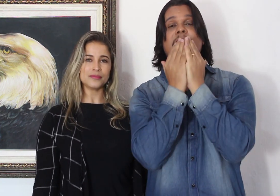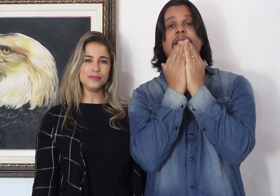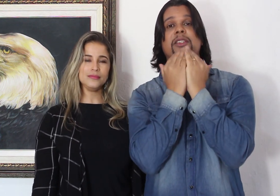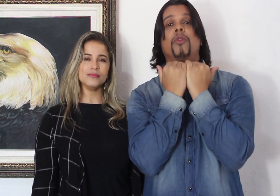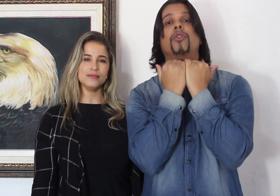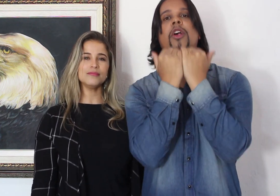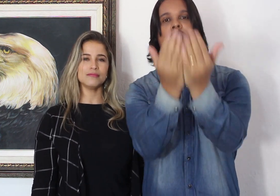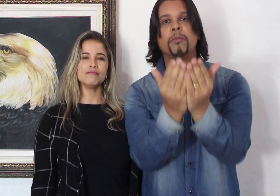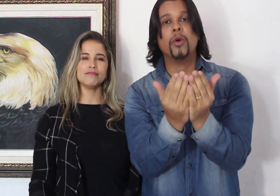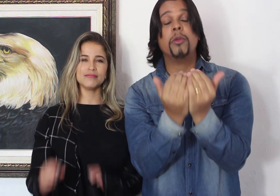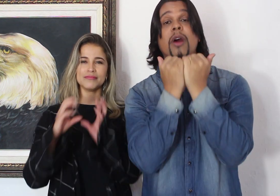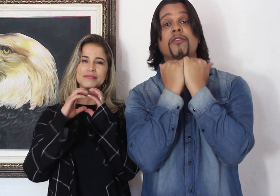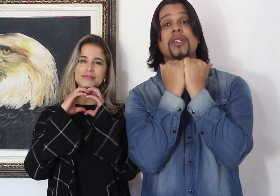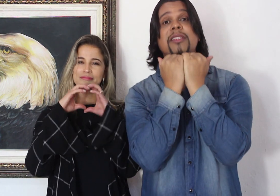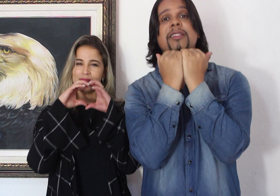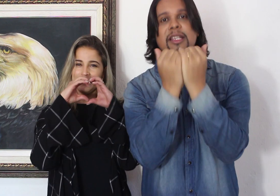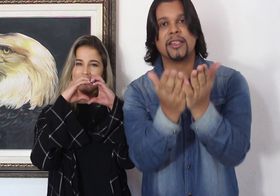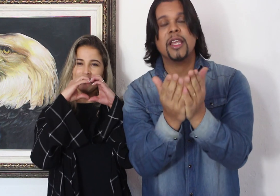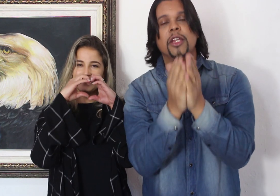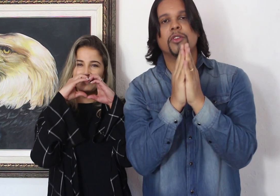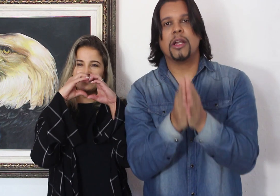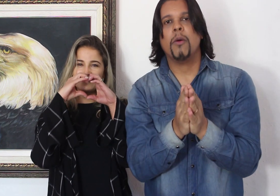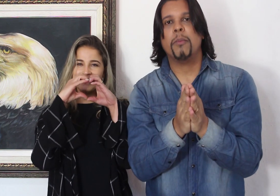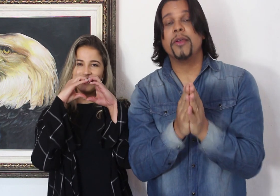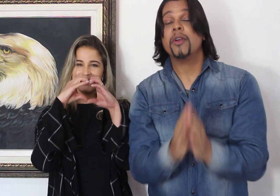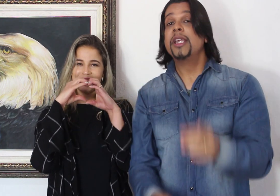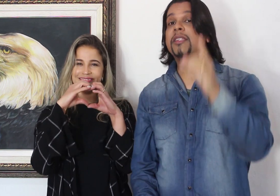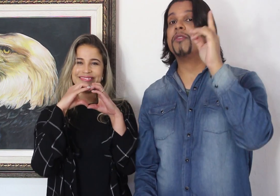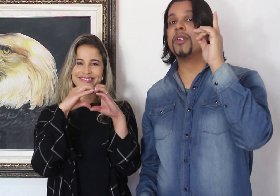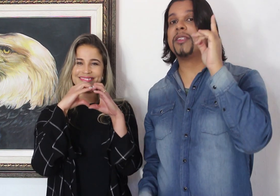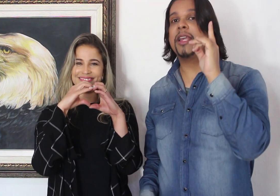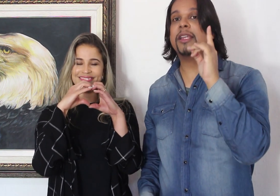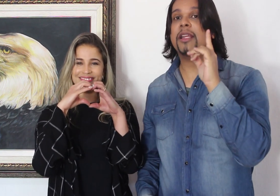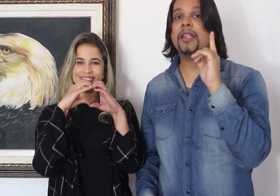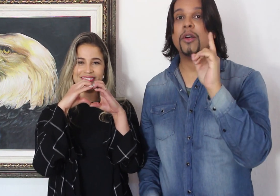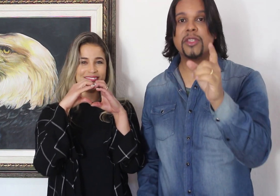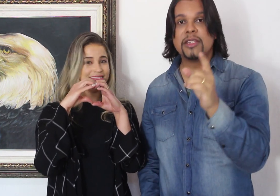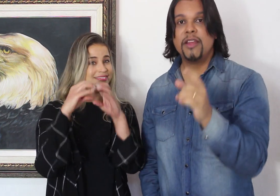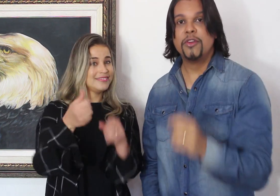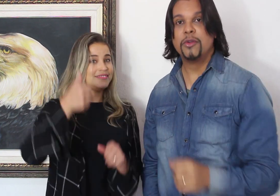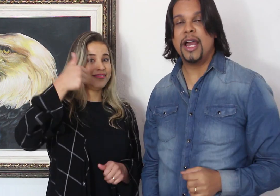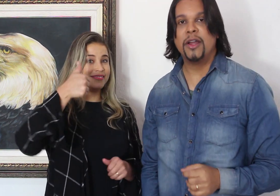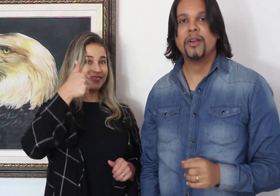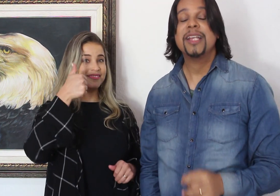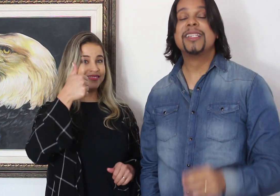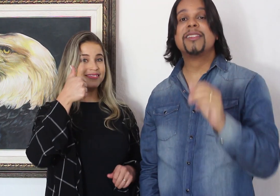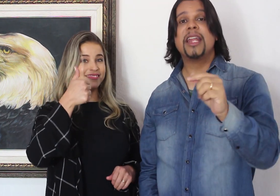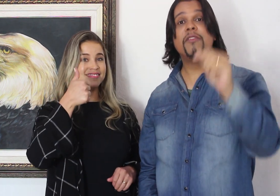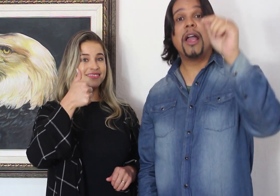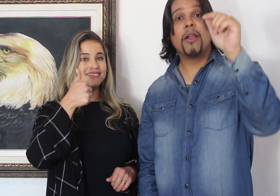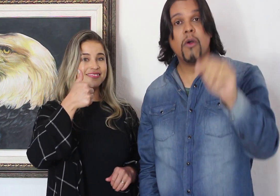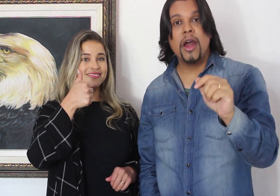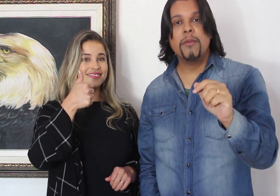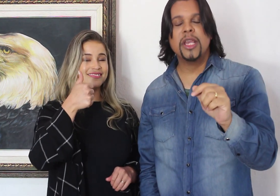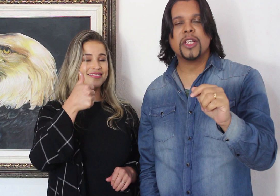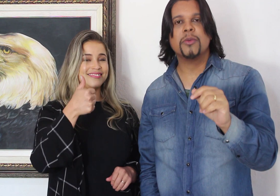agradecer o nosso público a vocês que nos acompanham e se você ainda não se inscreveu no canal se inscreve agora mesmo